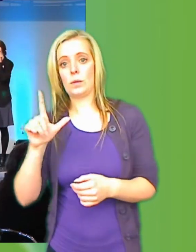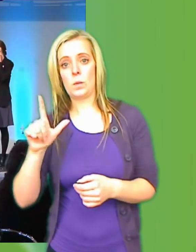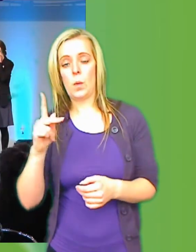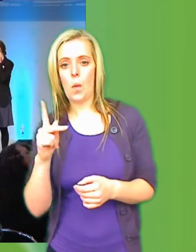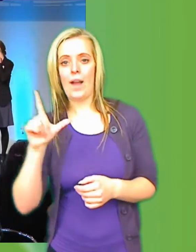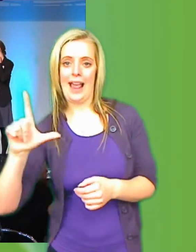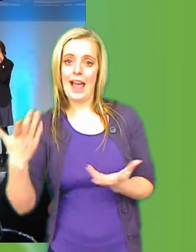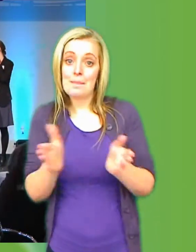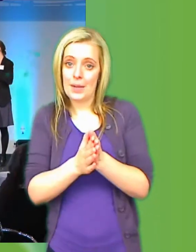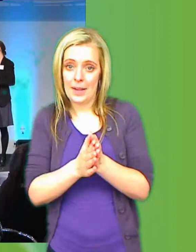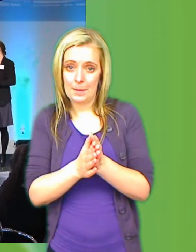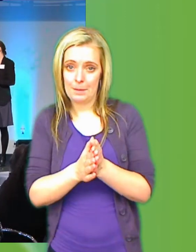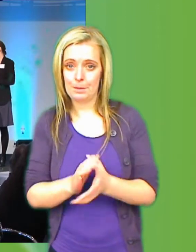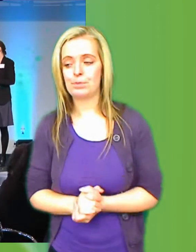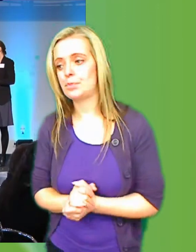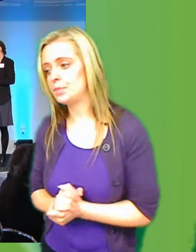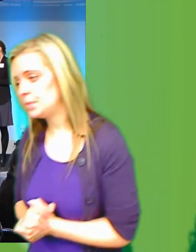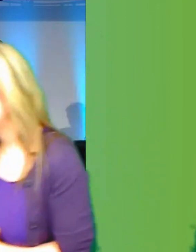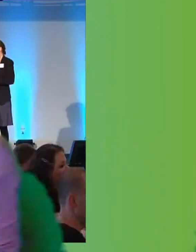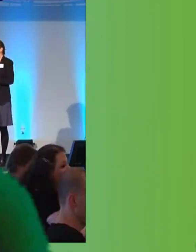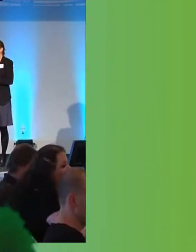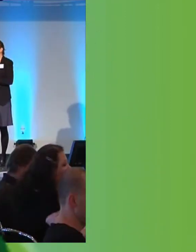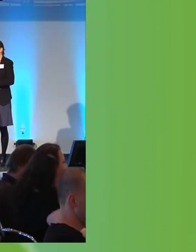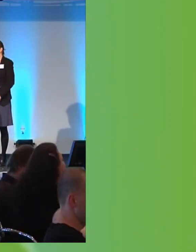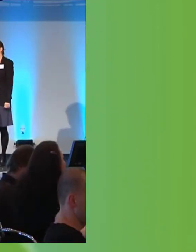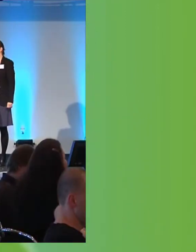Vad tänker du i politikens roll?